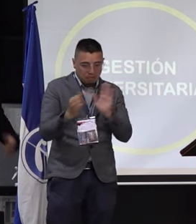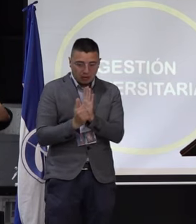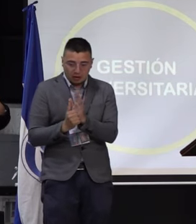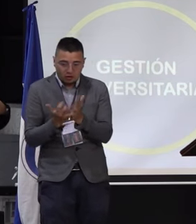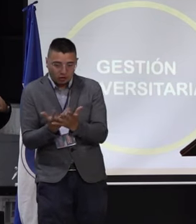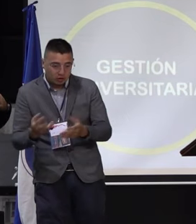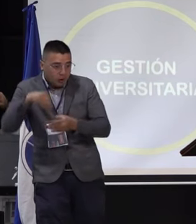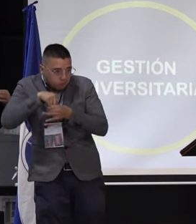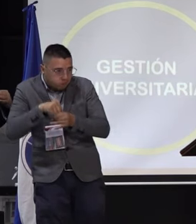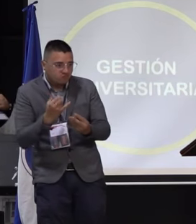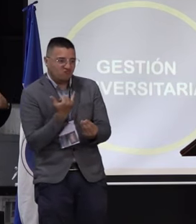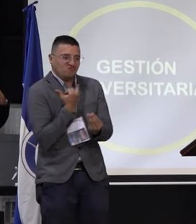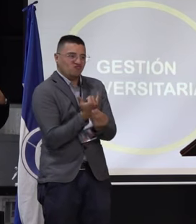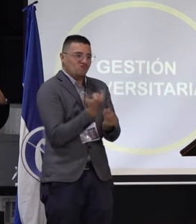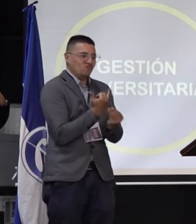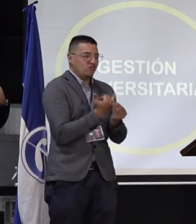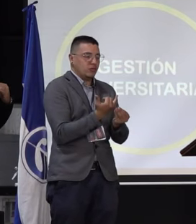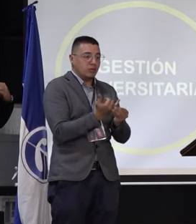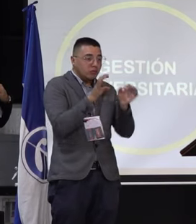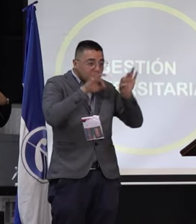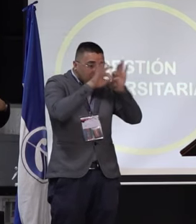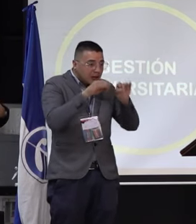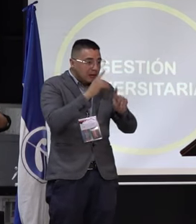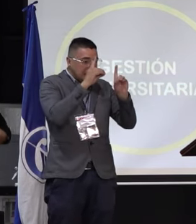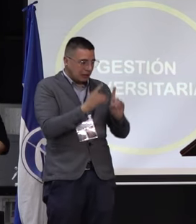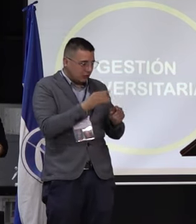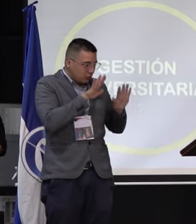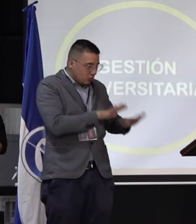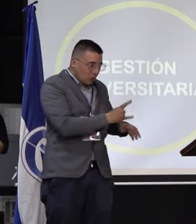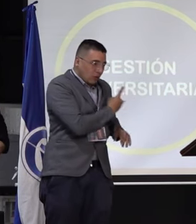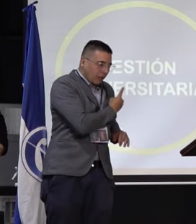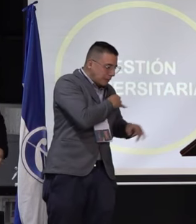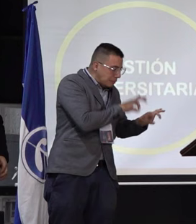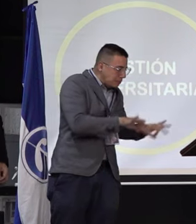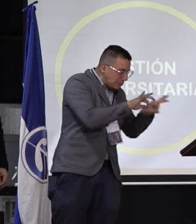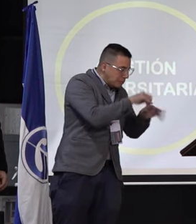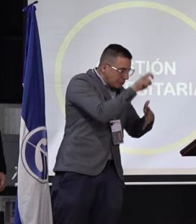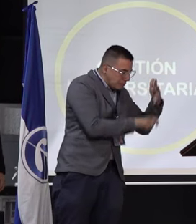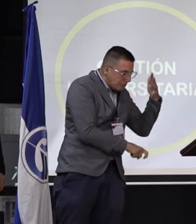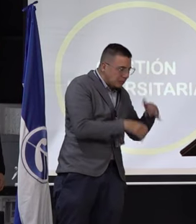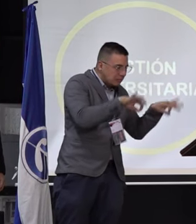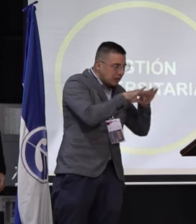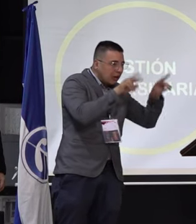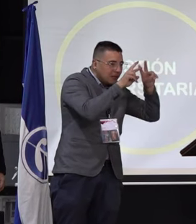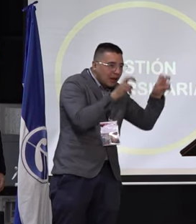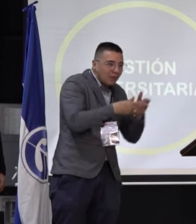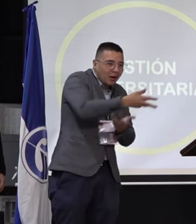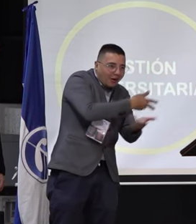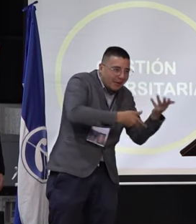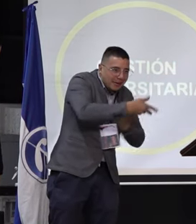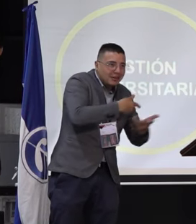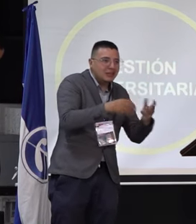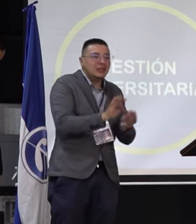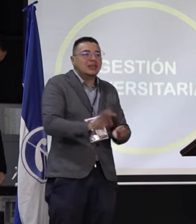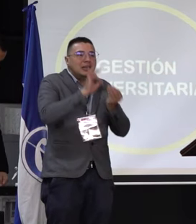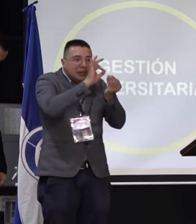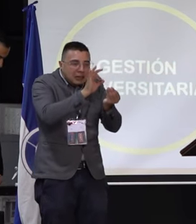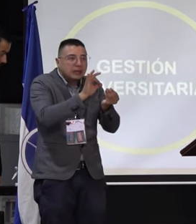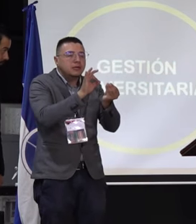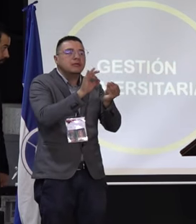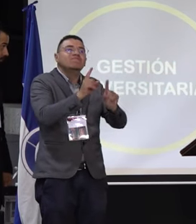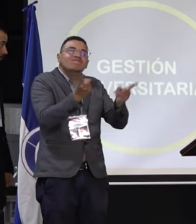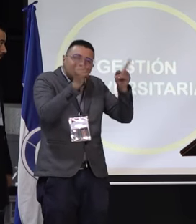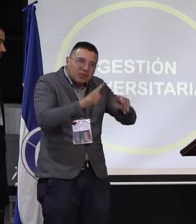las decisiones que necesita la universidad para mejorar, no sólo en términos de convivencia, calidad, presupuesto, sino